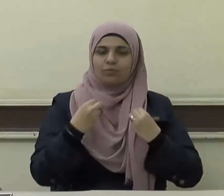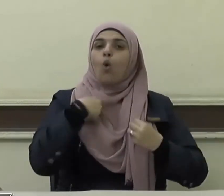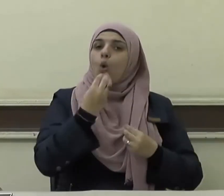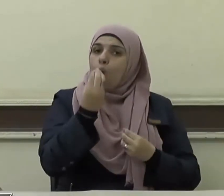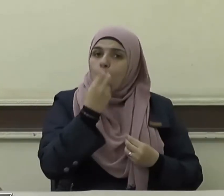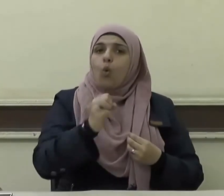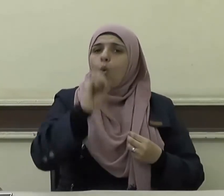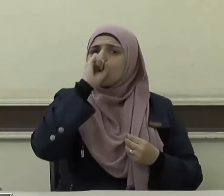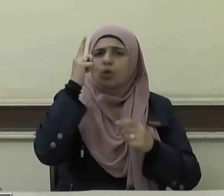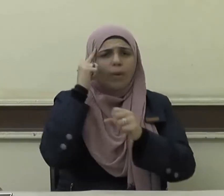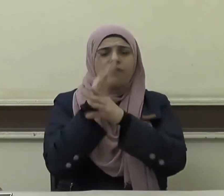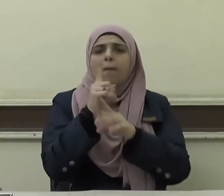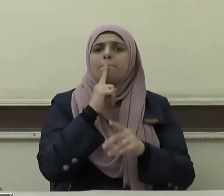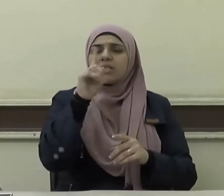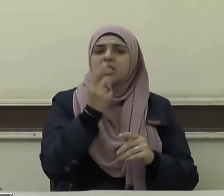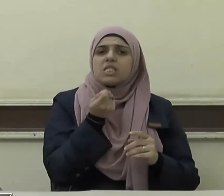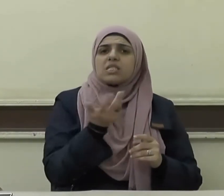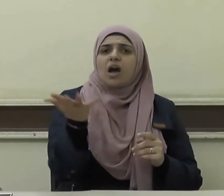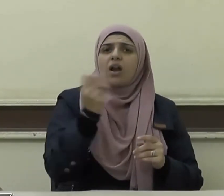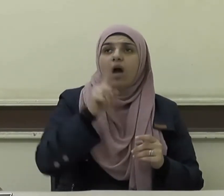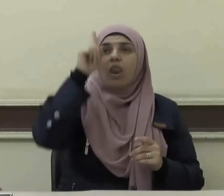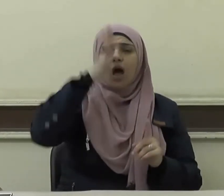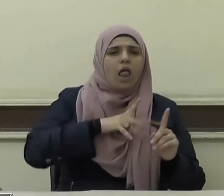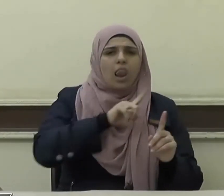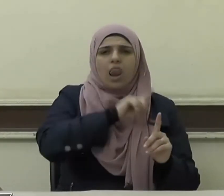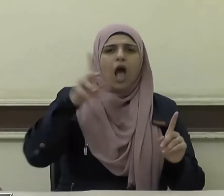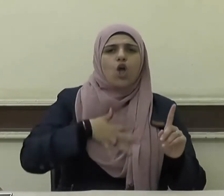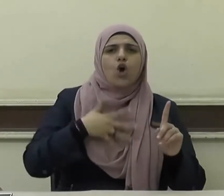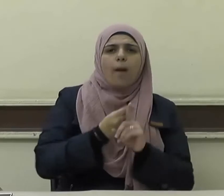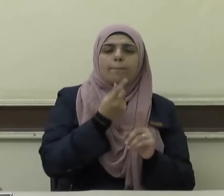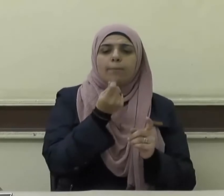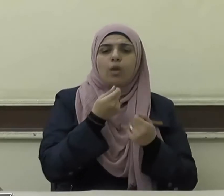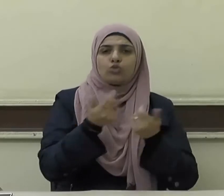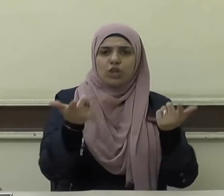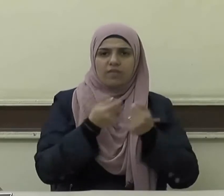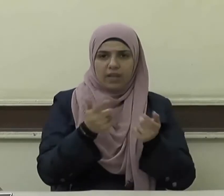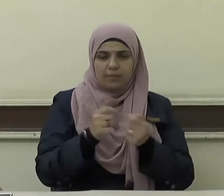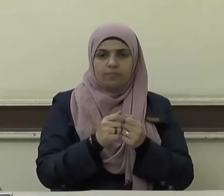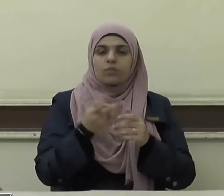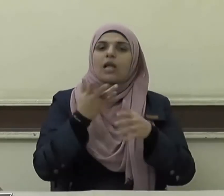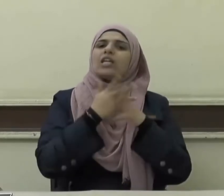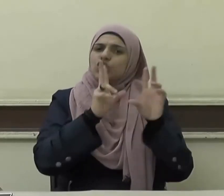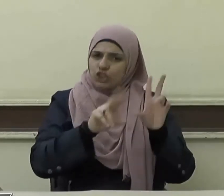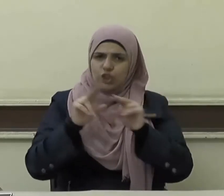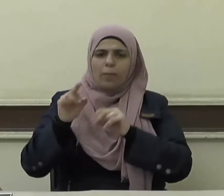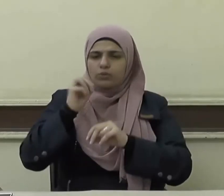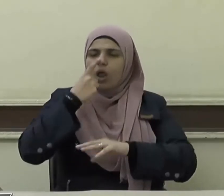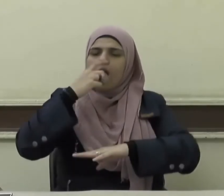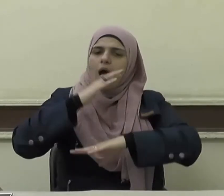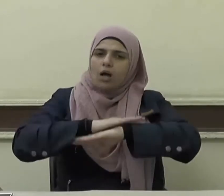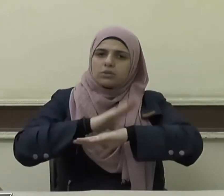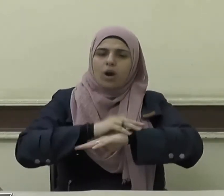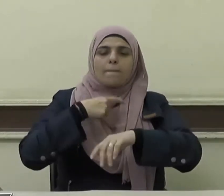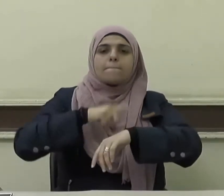واشربوا ولا تسرفوا إنه لا يحب المسرفين وكذلك احترام